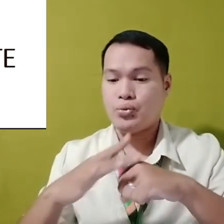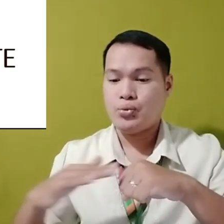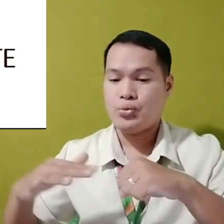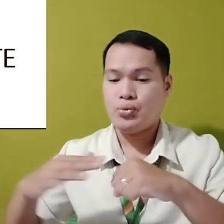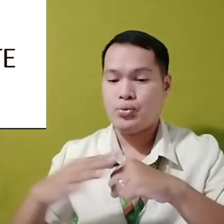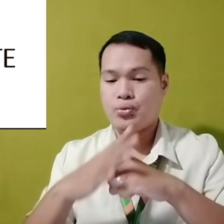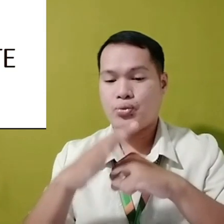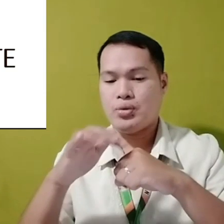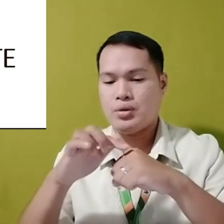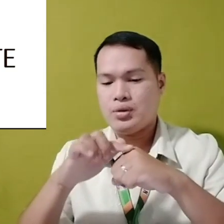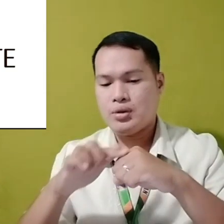tubig